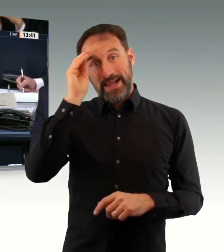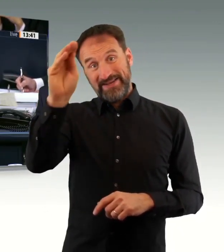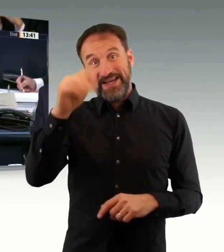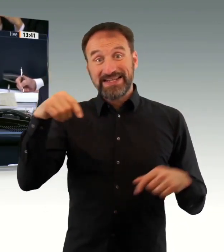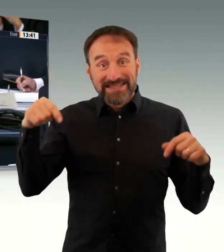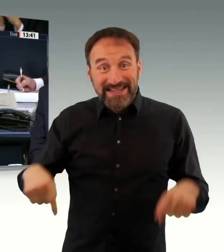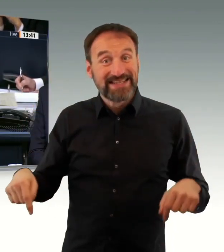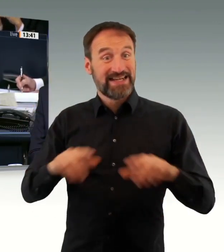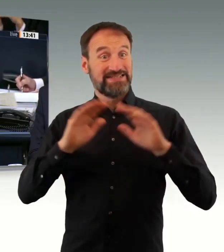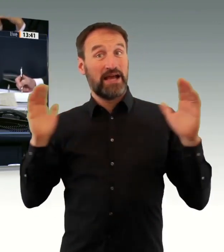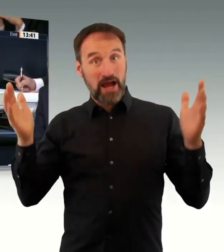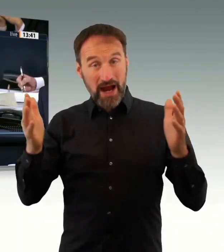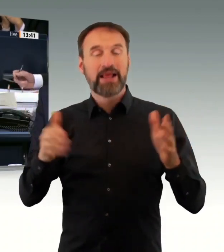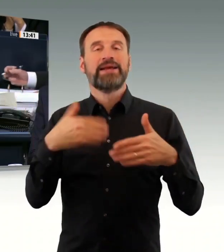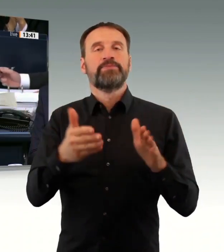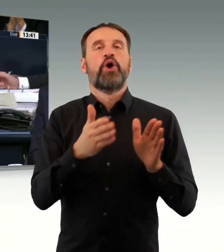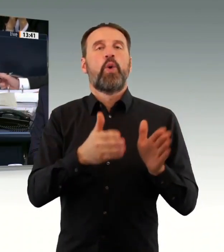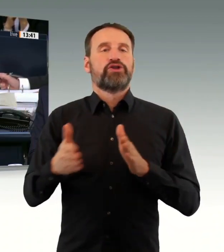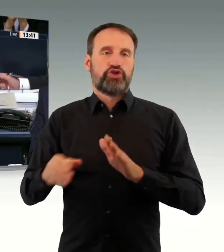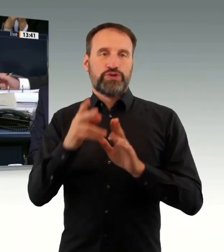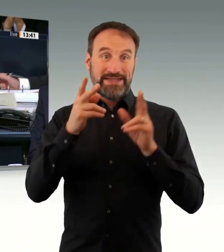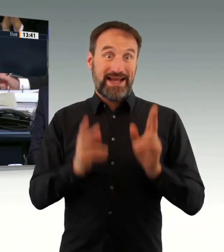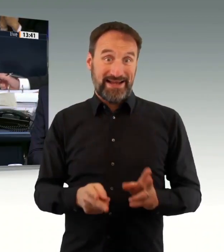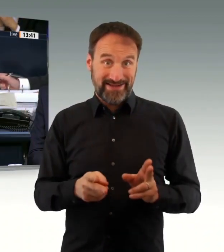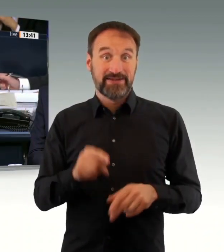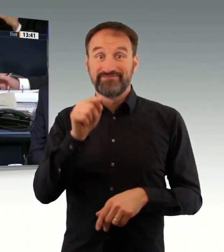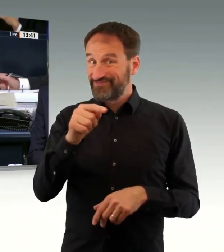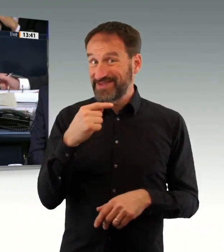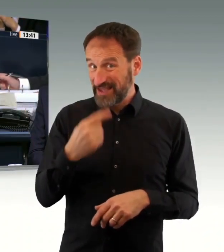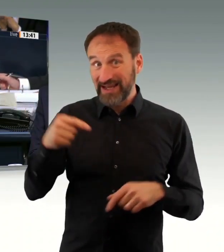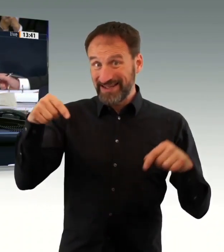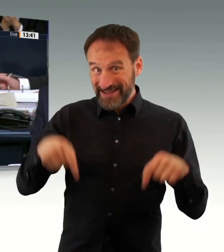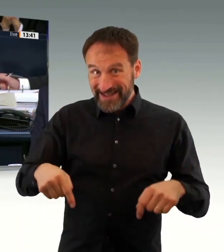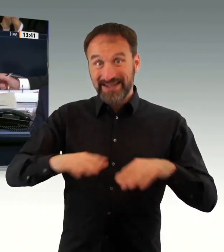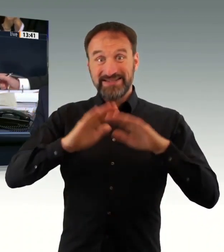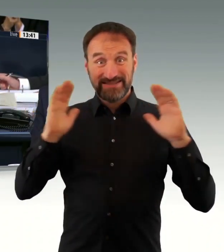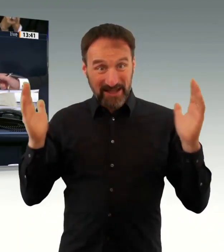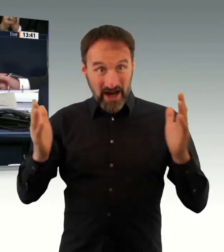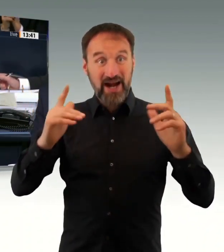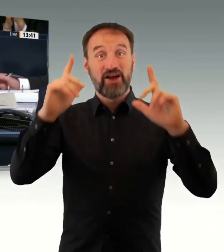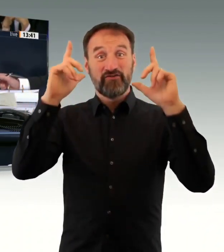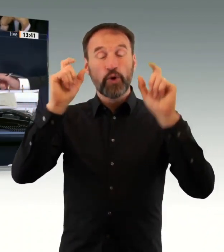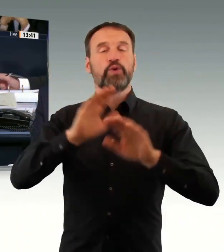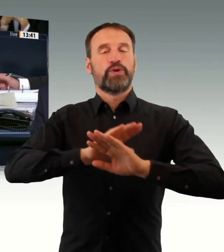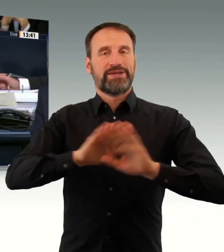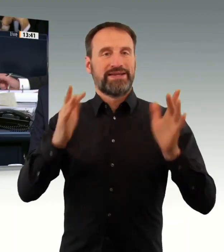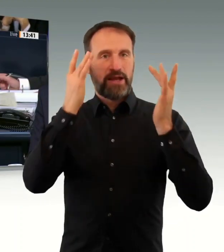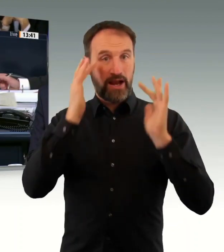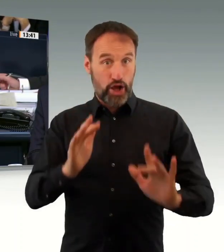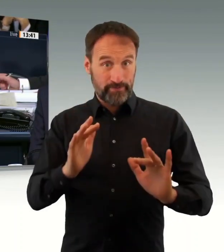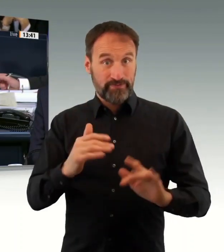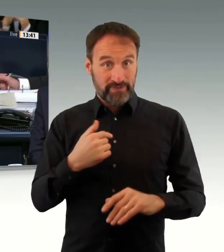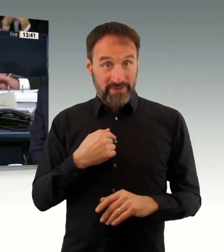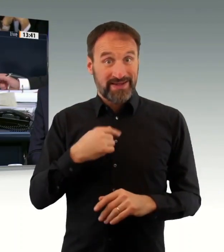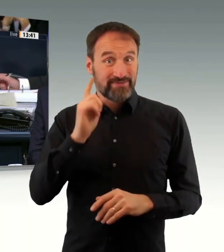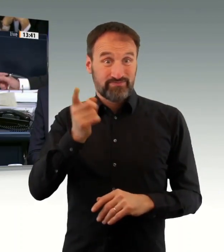192, 193 und 195 in den Hauptausschuss vorgeschlagen. Ich gehe davon aus, dass es keine weiteren